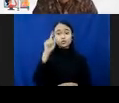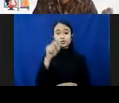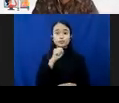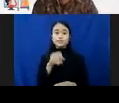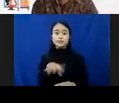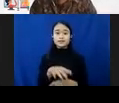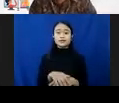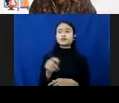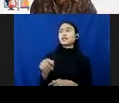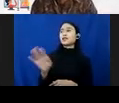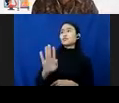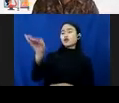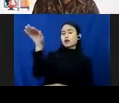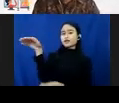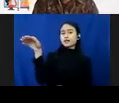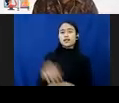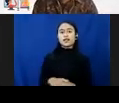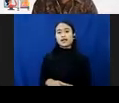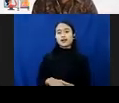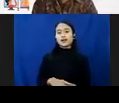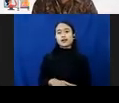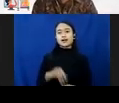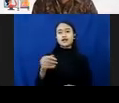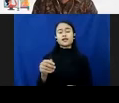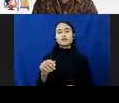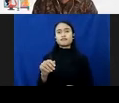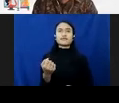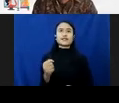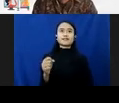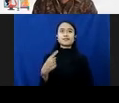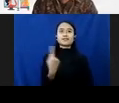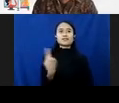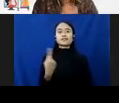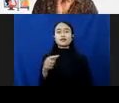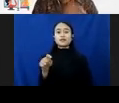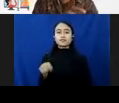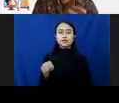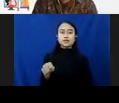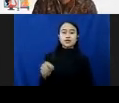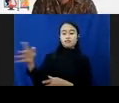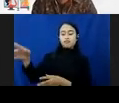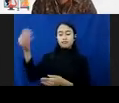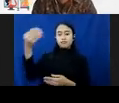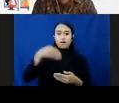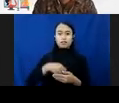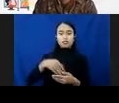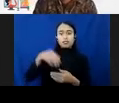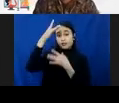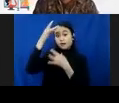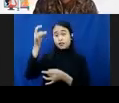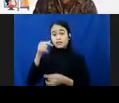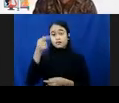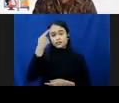hakim, ini bukan kejahatan. Jadi tidak mungkin juga setiap saat ada sidang menghadirkan ahli untuk menyatakan itu bukan kejahatan.